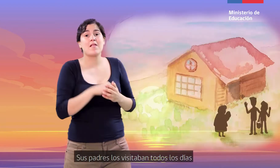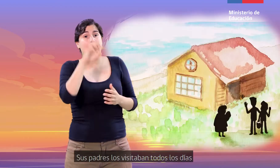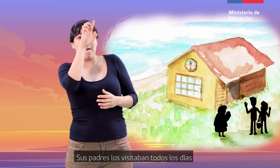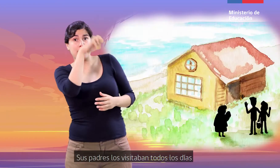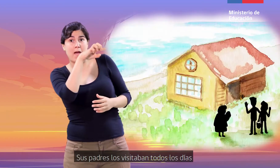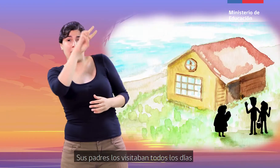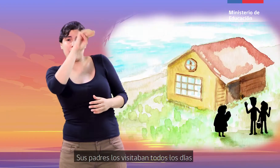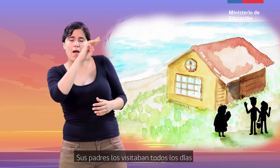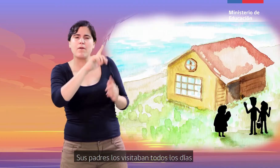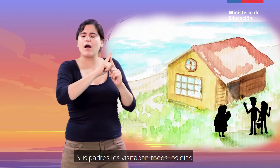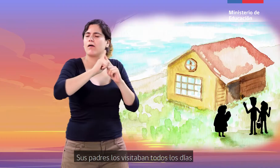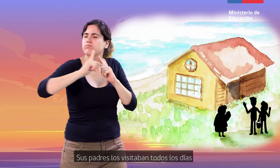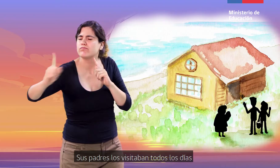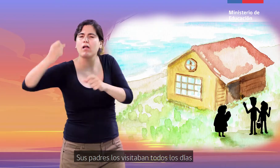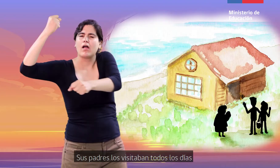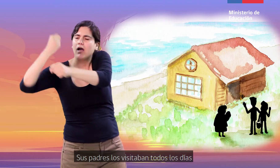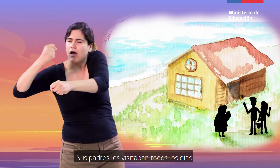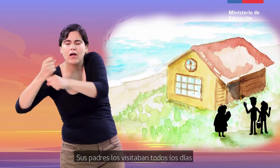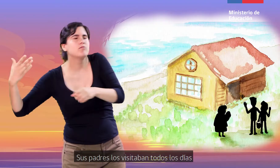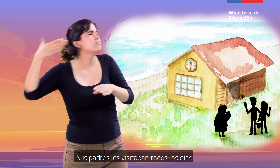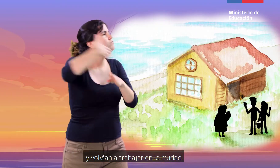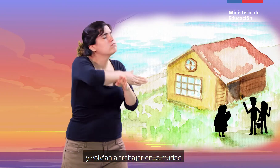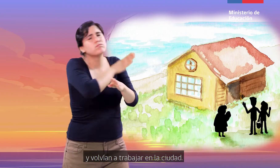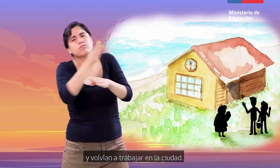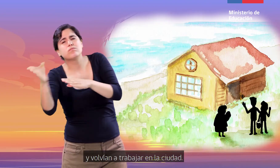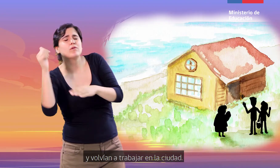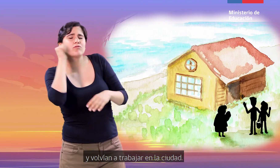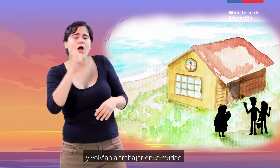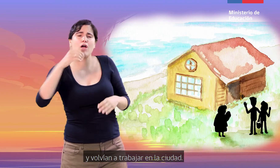Sus padres los visitaban todos los días y volvían a trabajar en la ciudad.